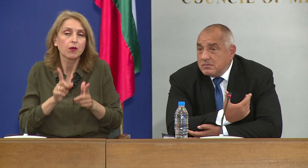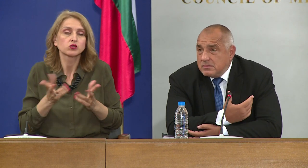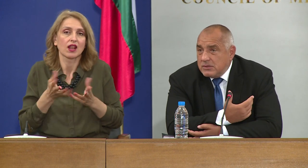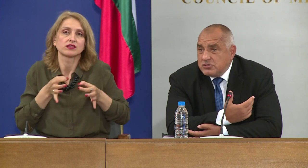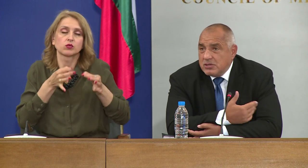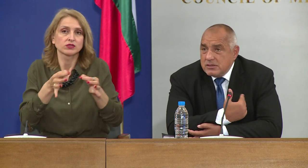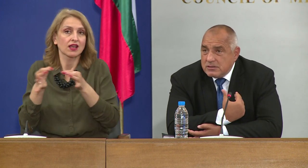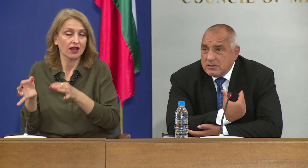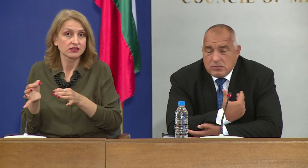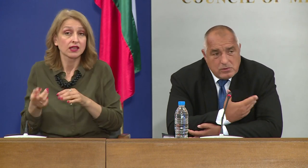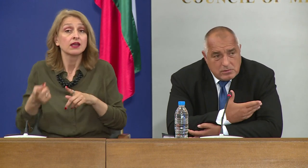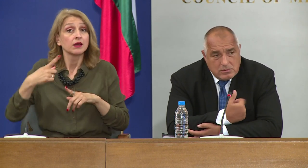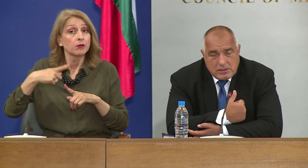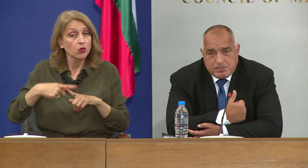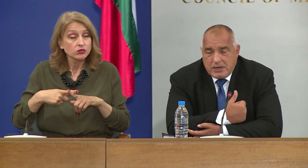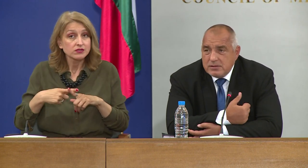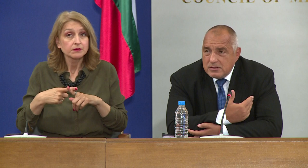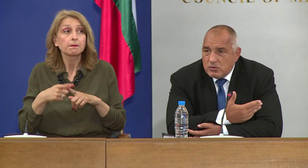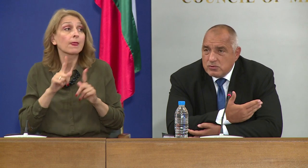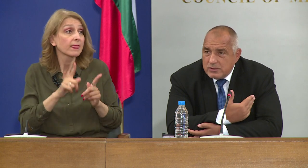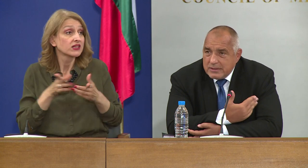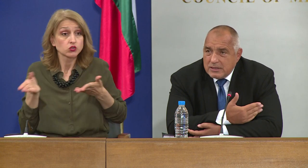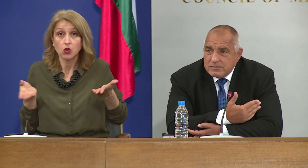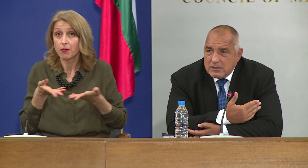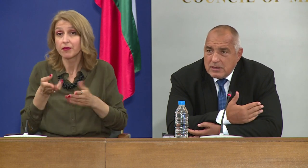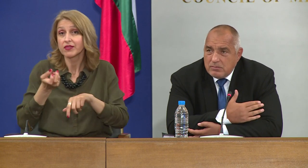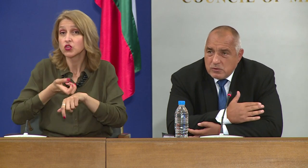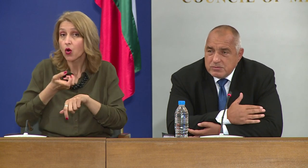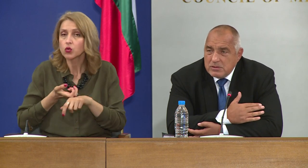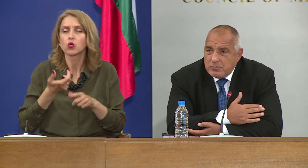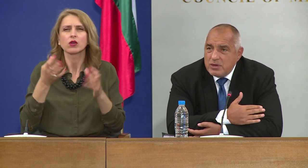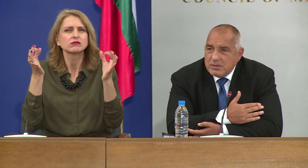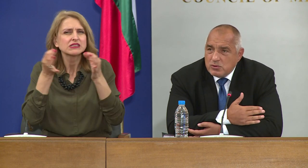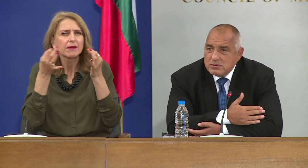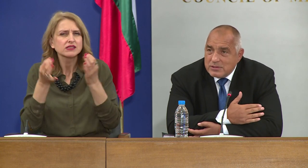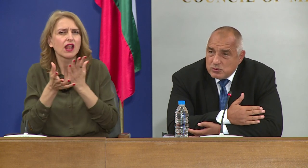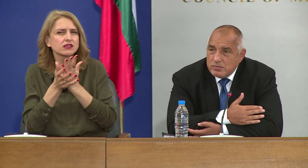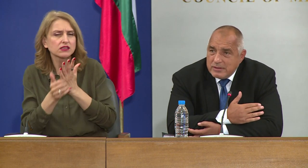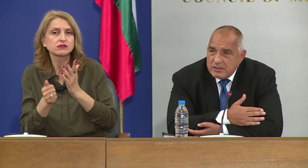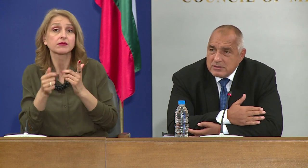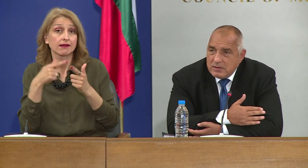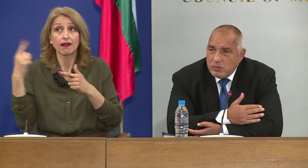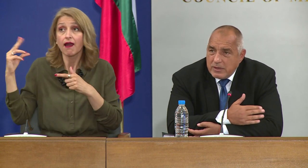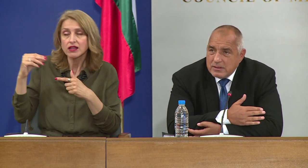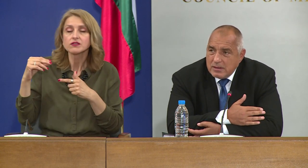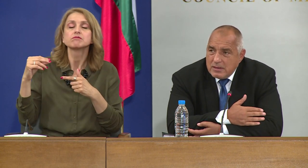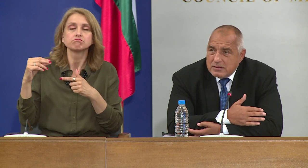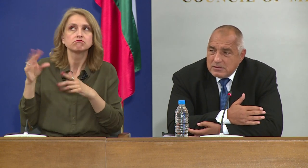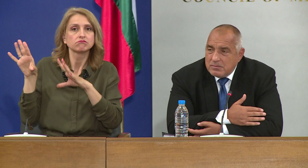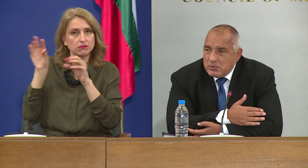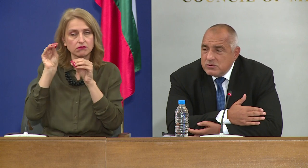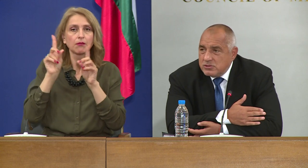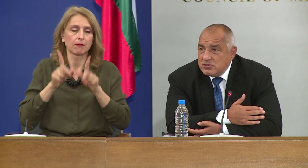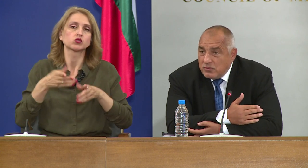и че след като експертите и докторите казват така, можем да поеме този разумен риск към момента,